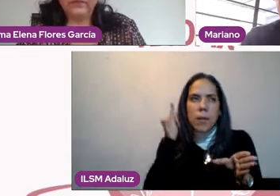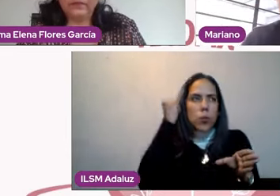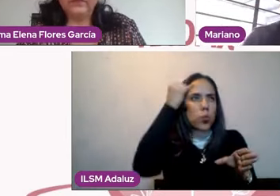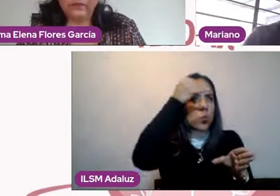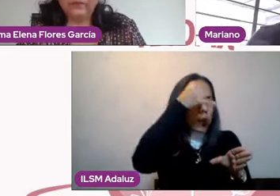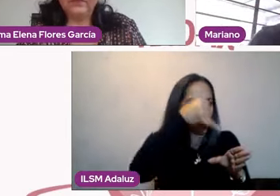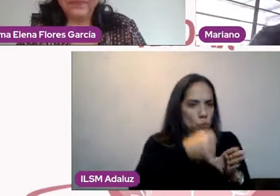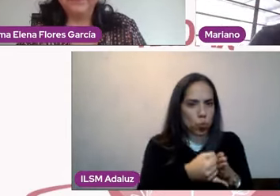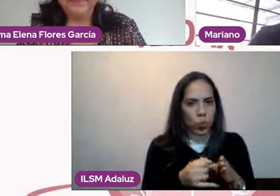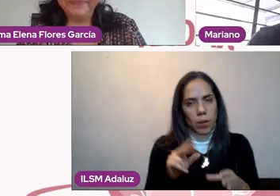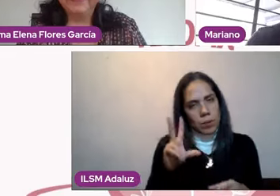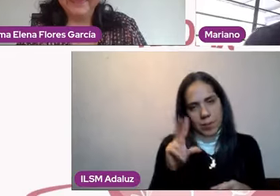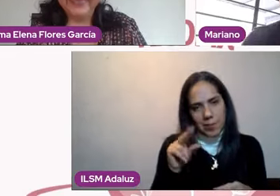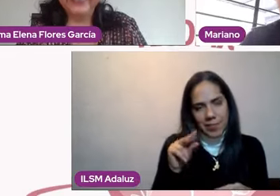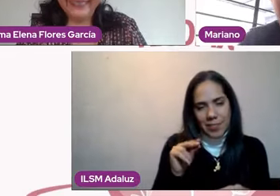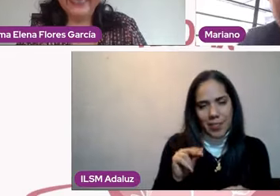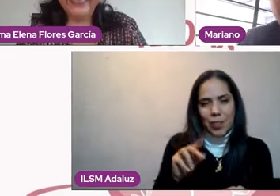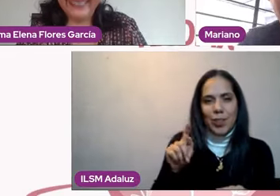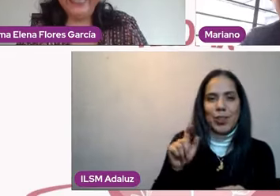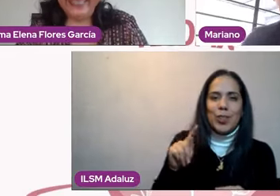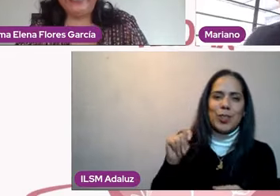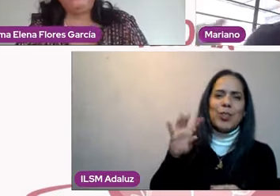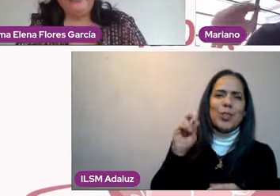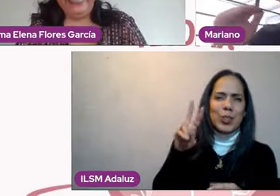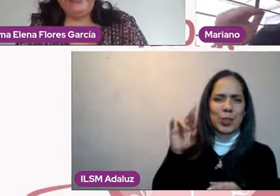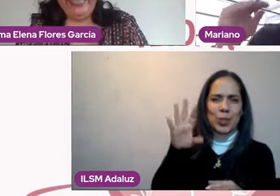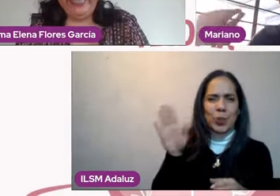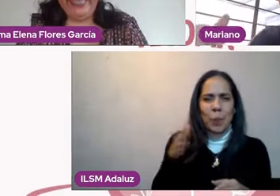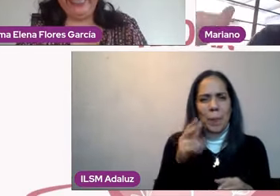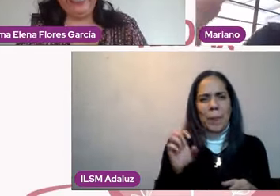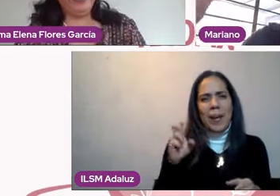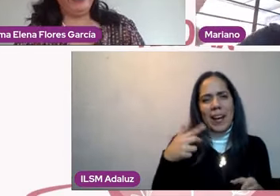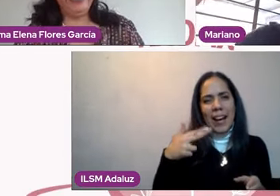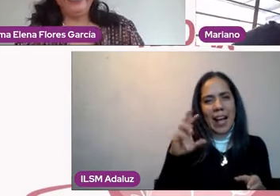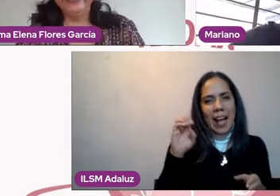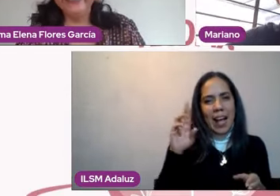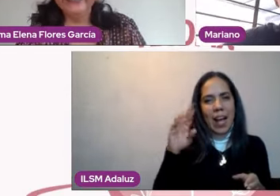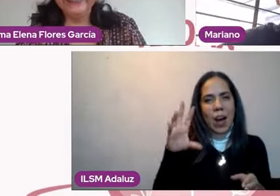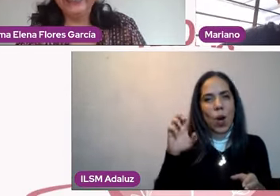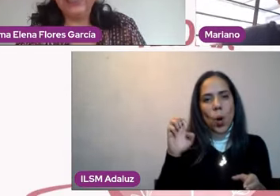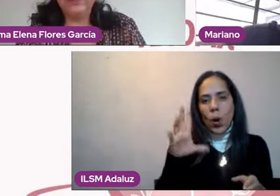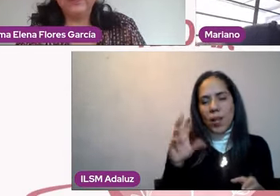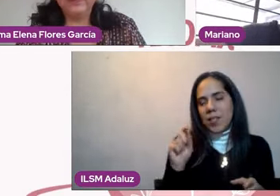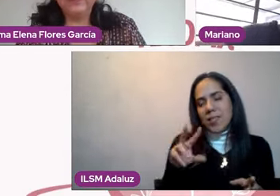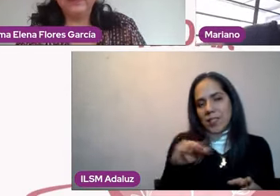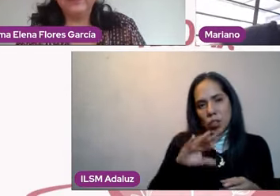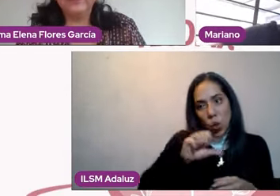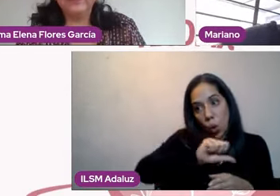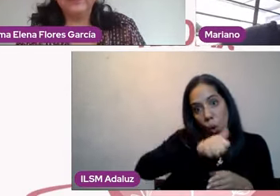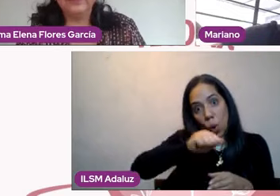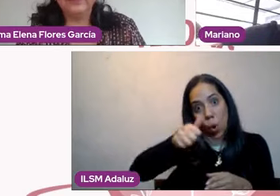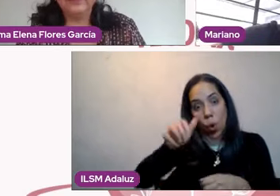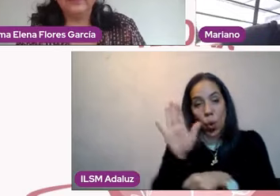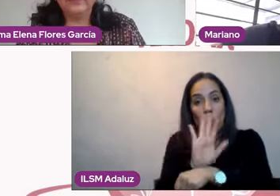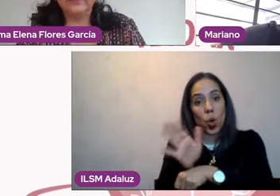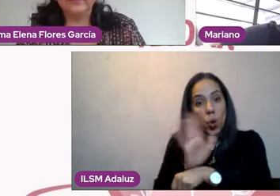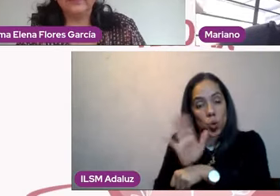Avengers, seguramente no son Ráfido y Furioso, si de pronto podemos visitar toda esa